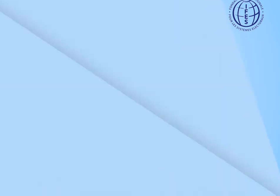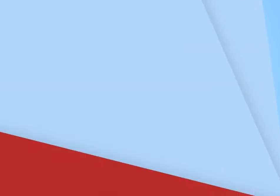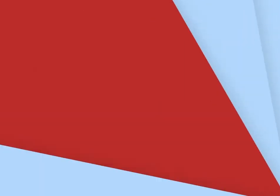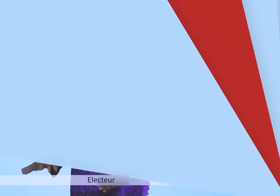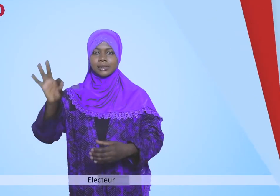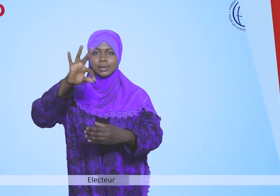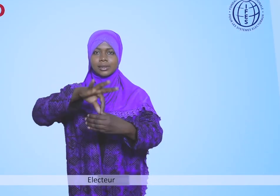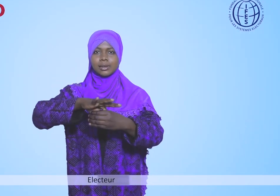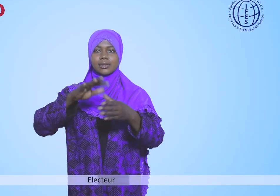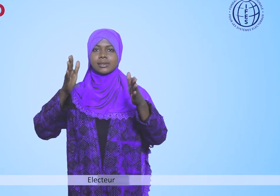Électeurs